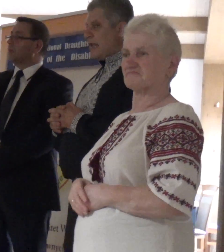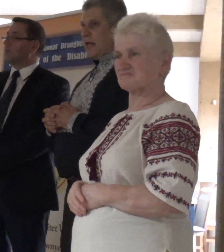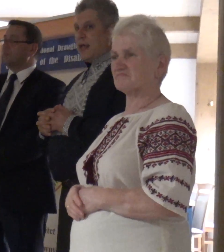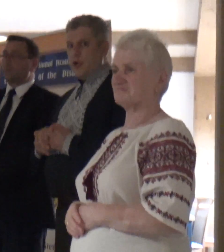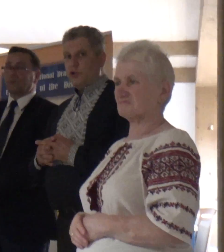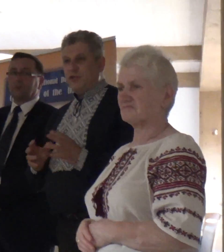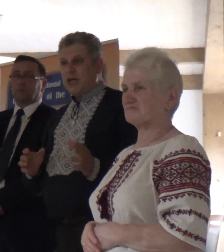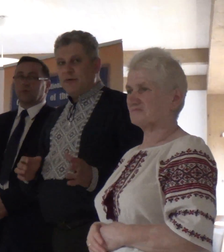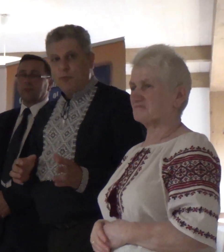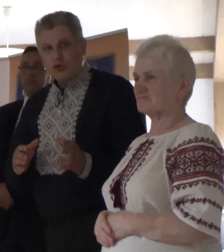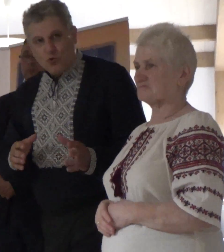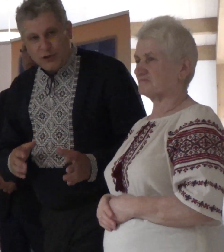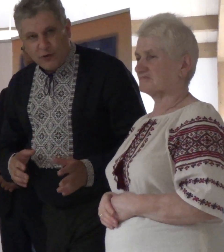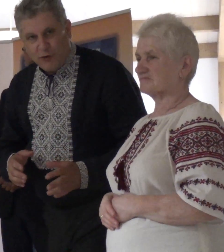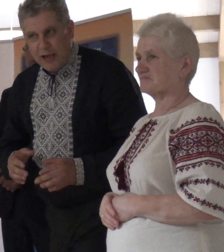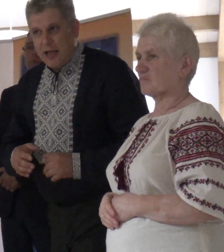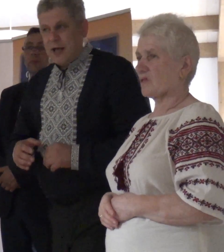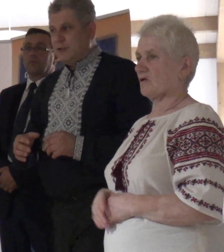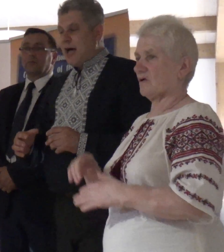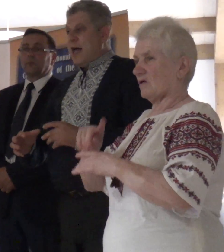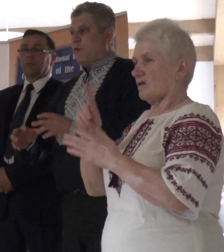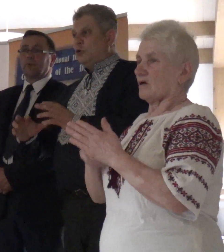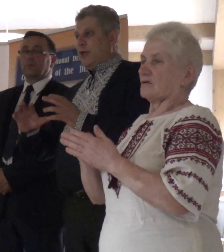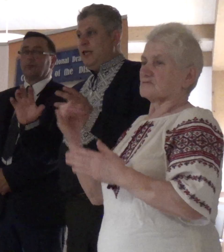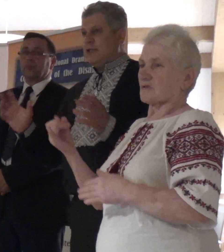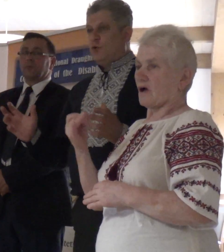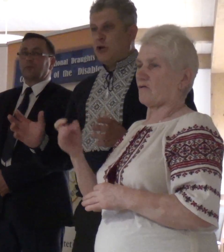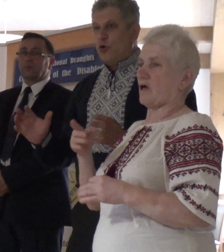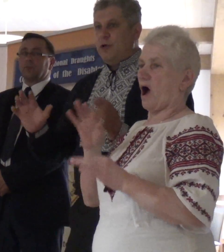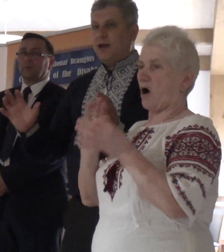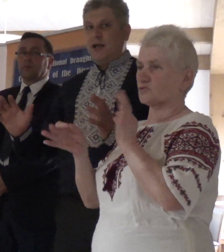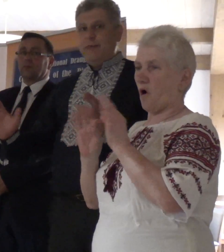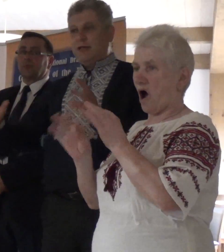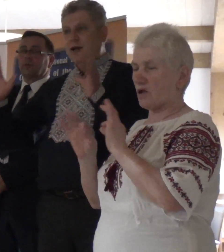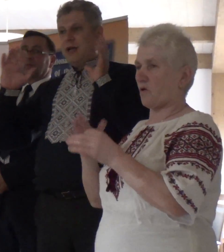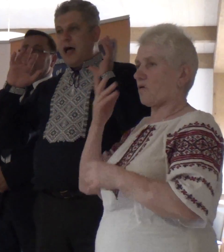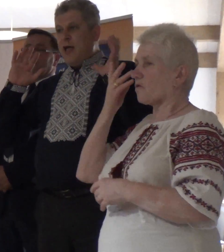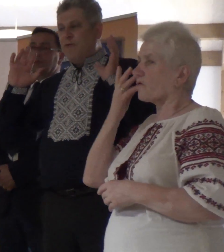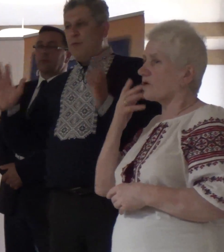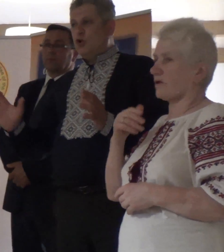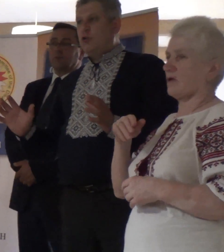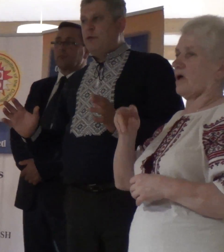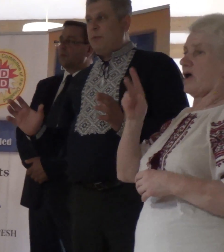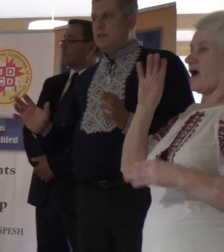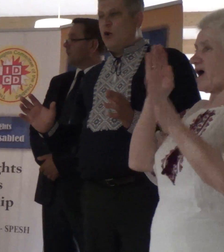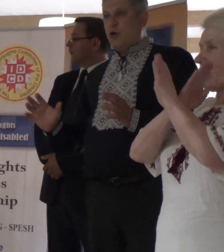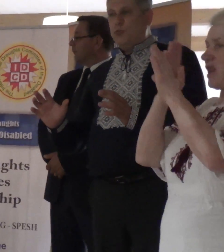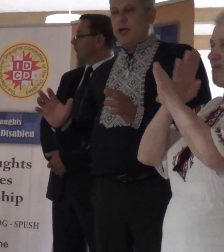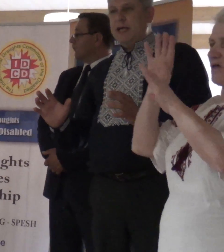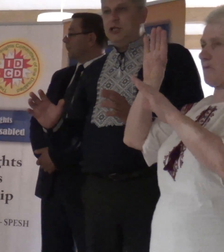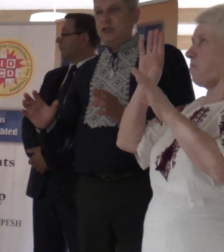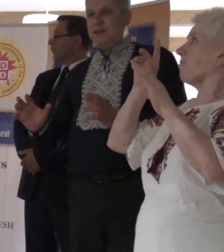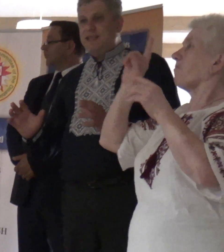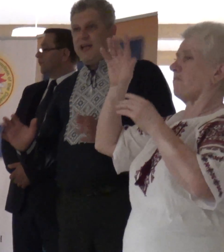dachu. I odpowiada na pytanie Kostikowa, kiedy jest taki mikroklimat, kiedy może wypadać